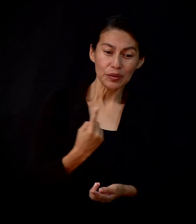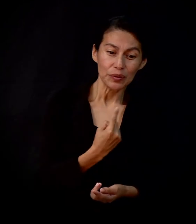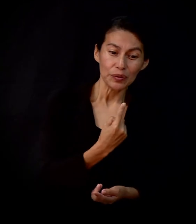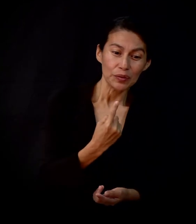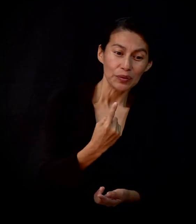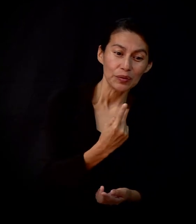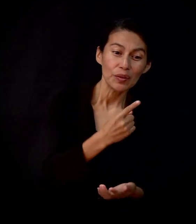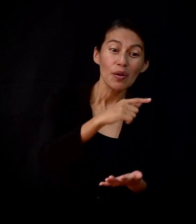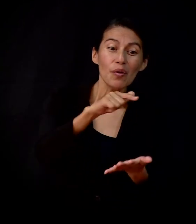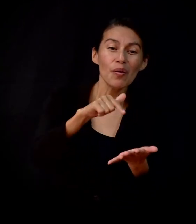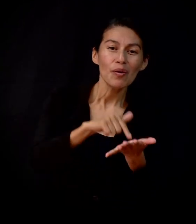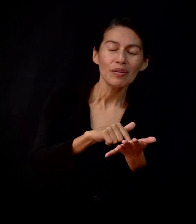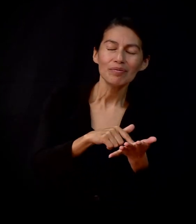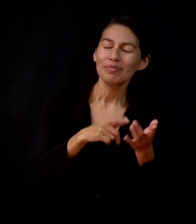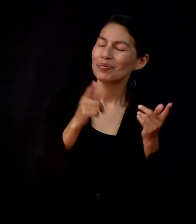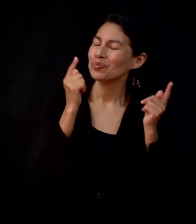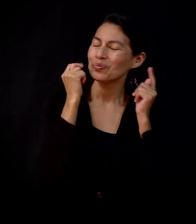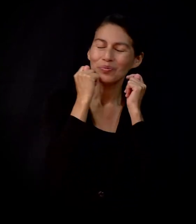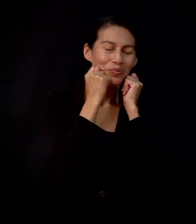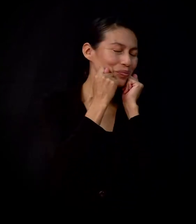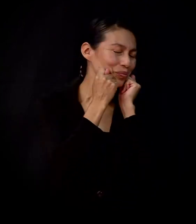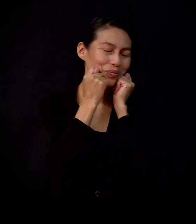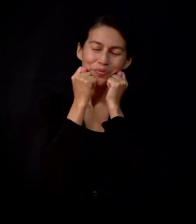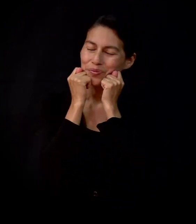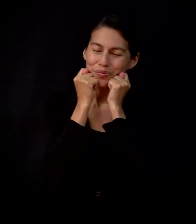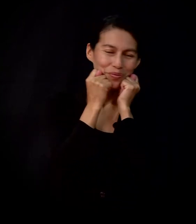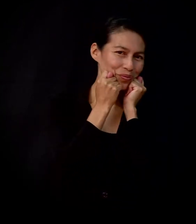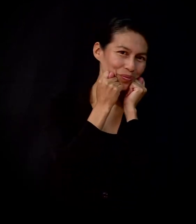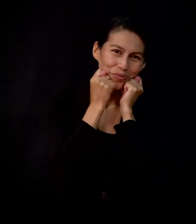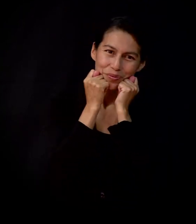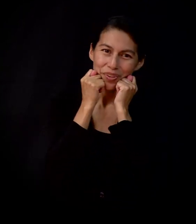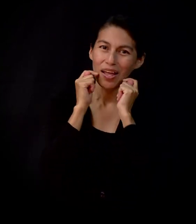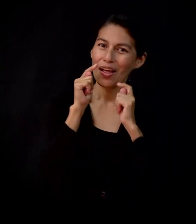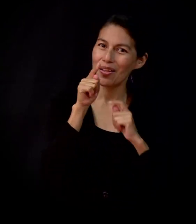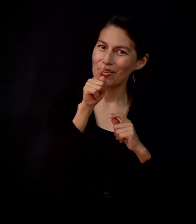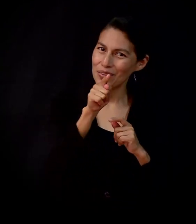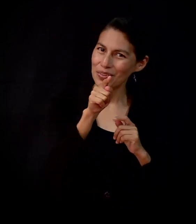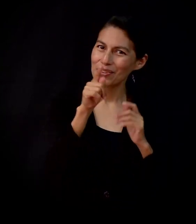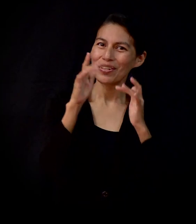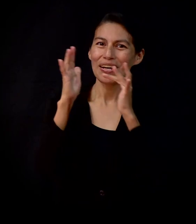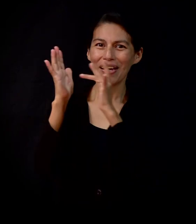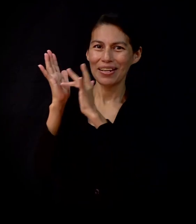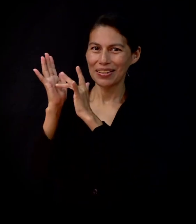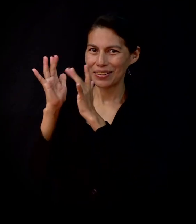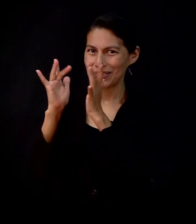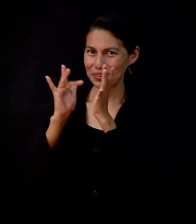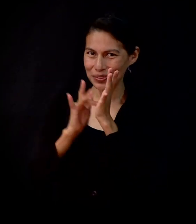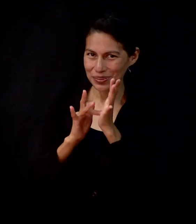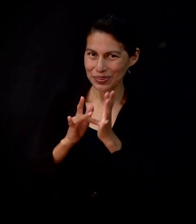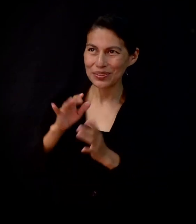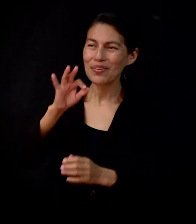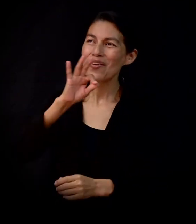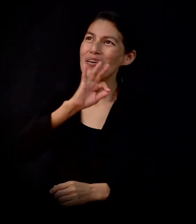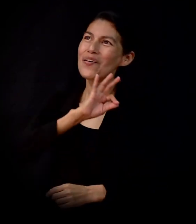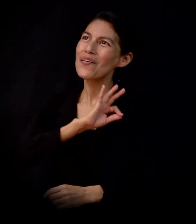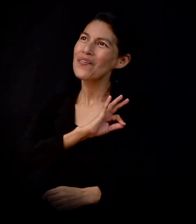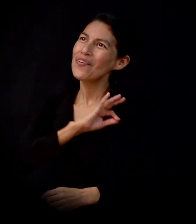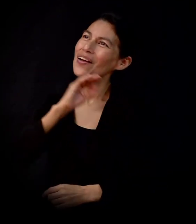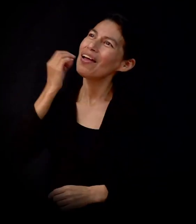estés Ora a Jesús con fe